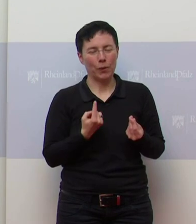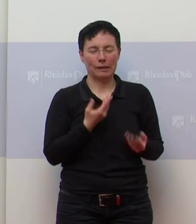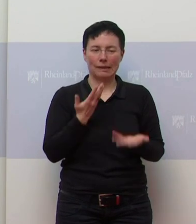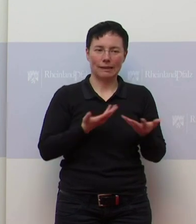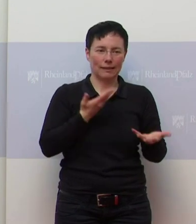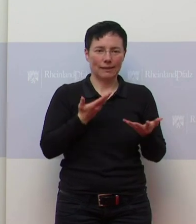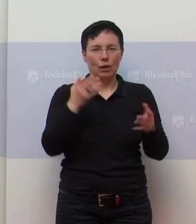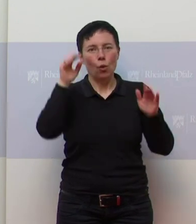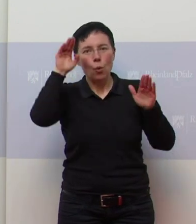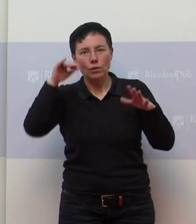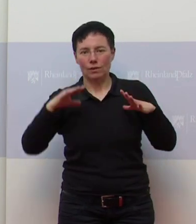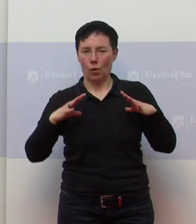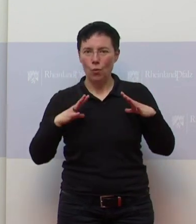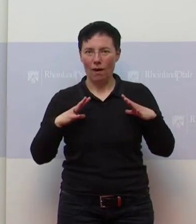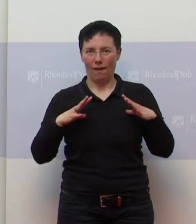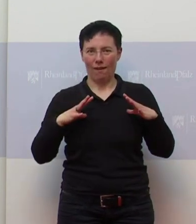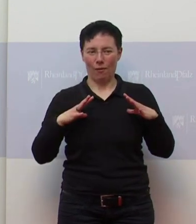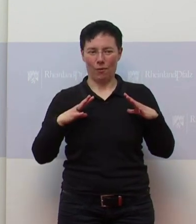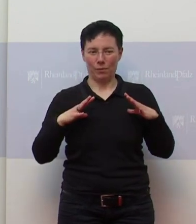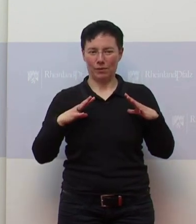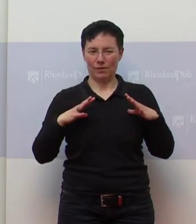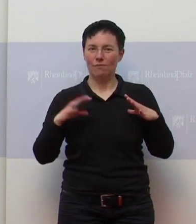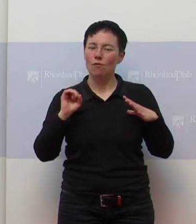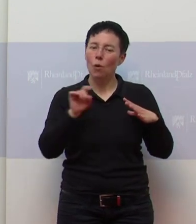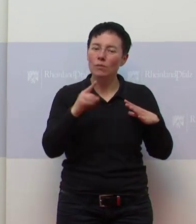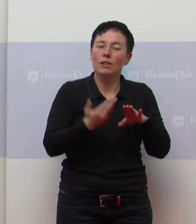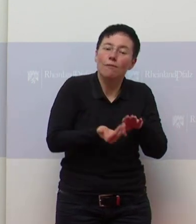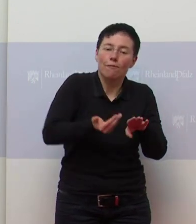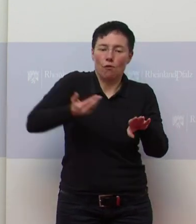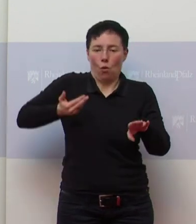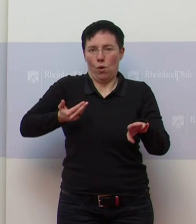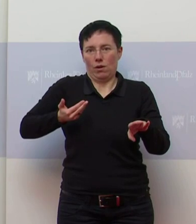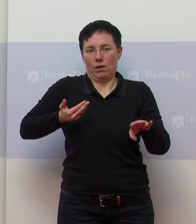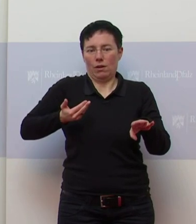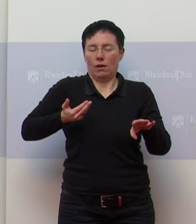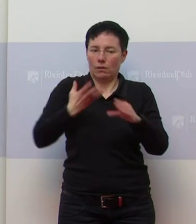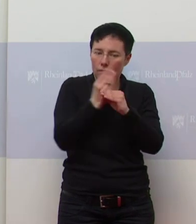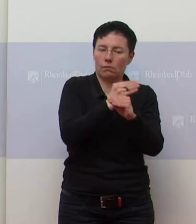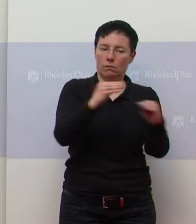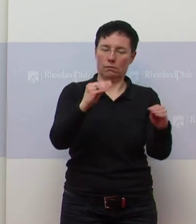Osterurlaub nicht wirklich sehr, sehr viel früher dann auch thematisiert und adressiert hat.